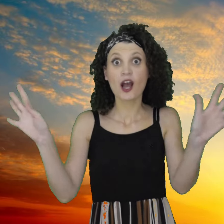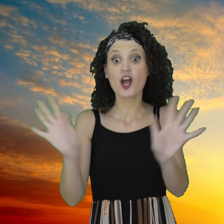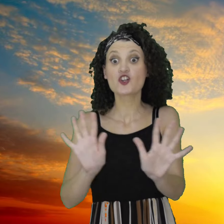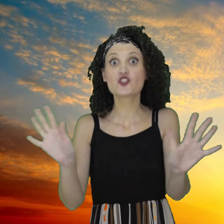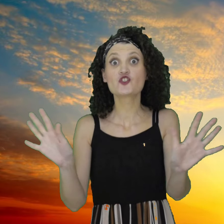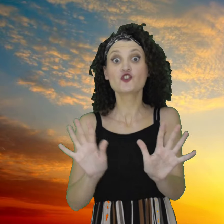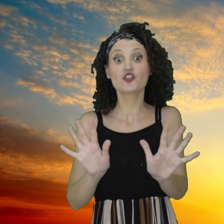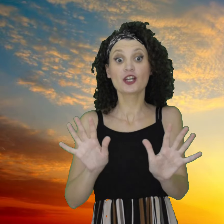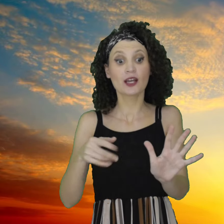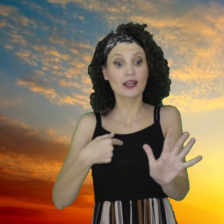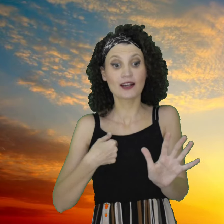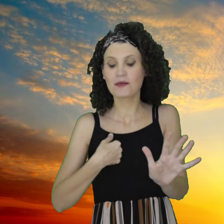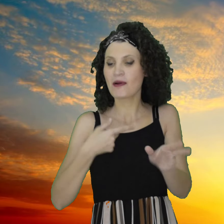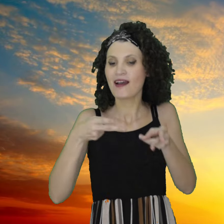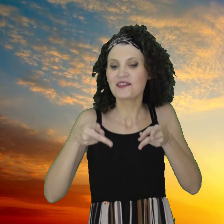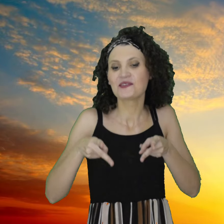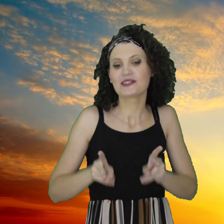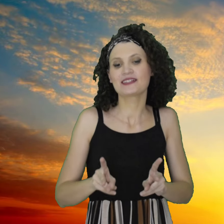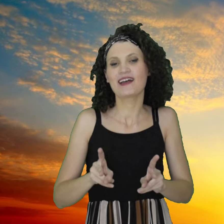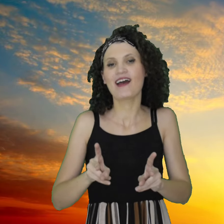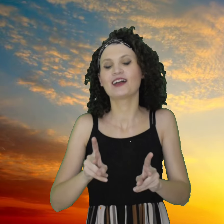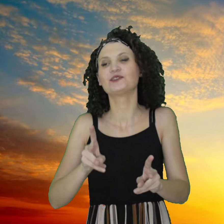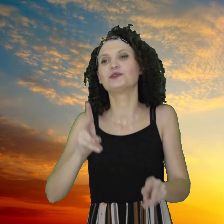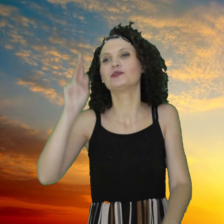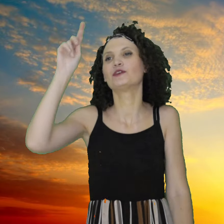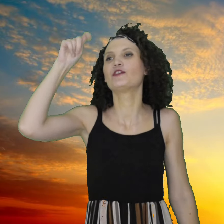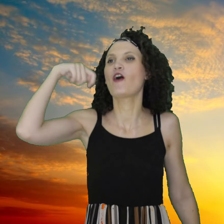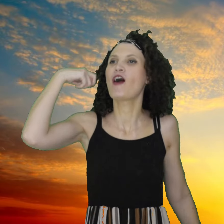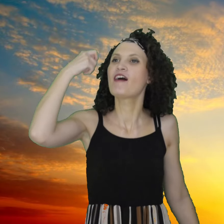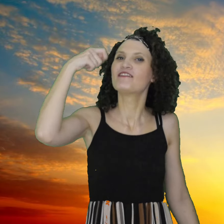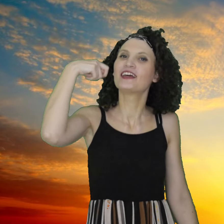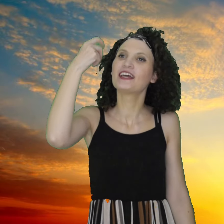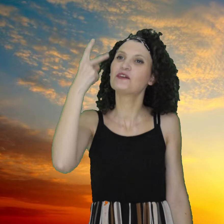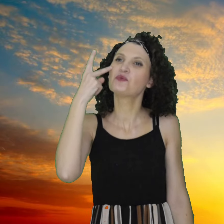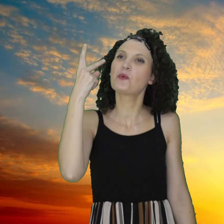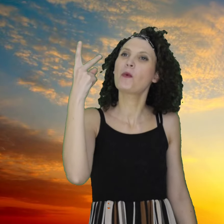Io che sto seduto dentro un cinema